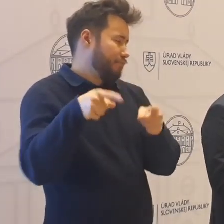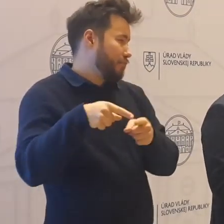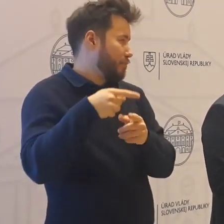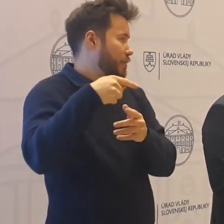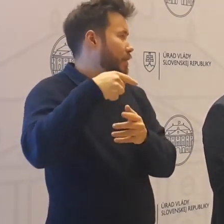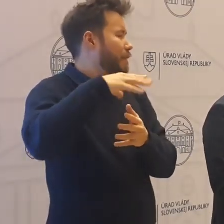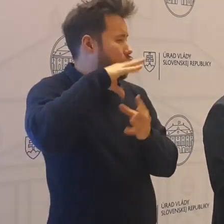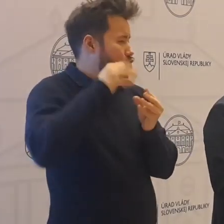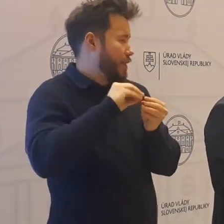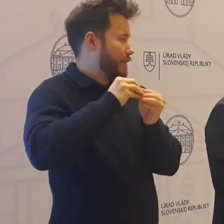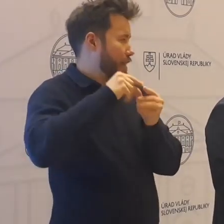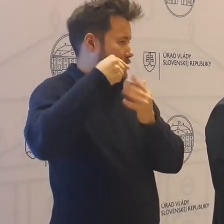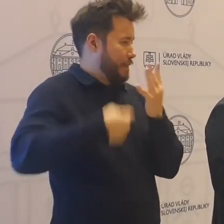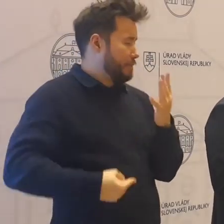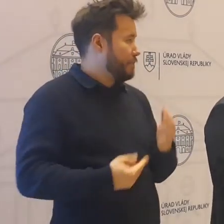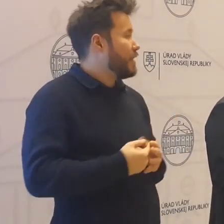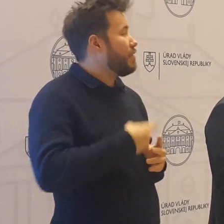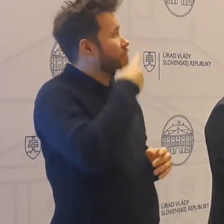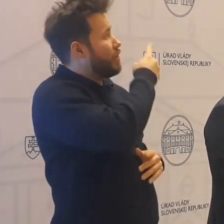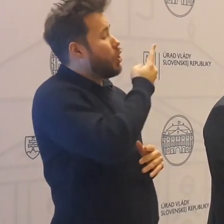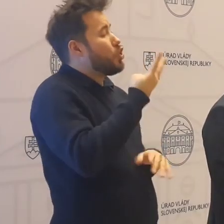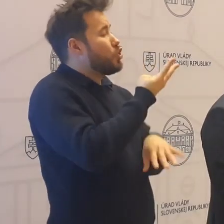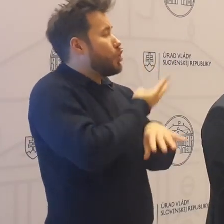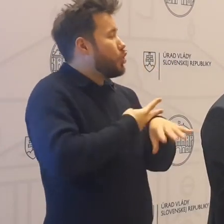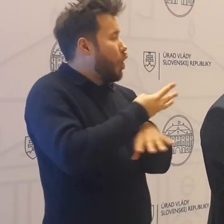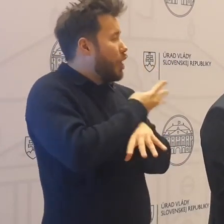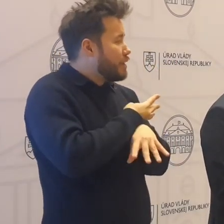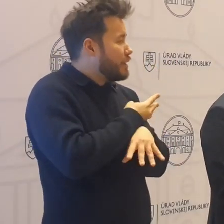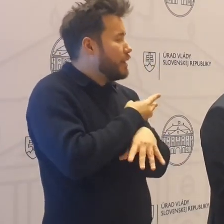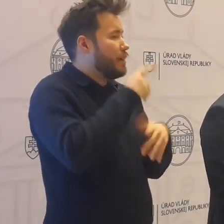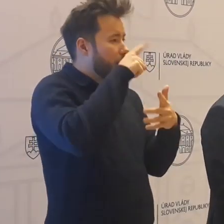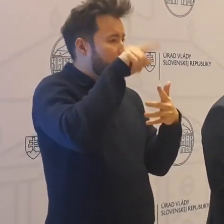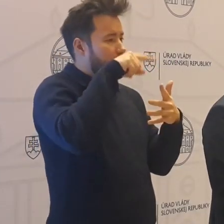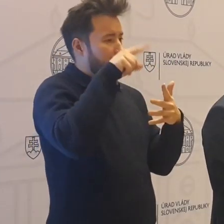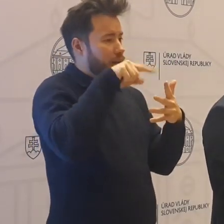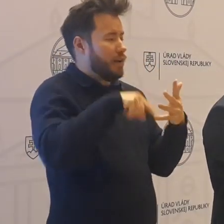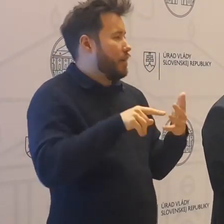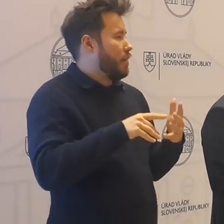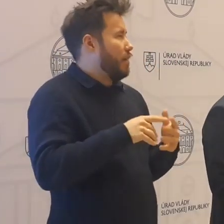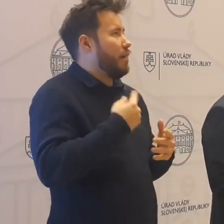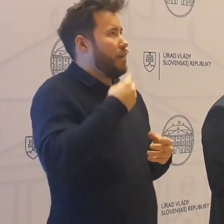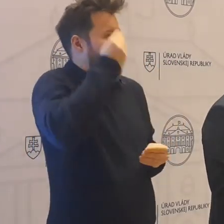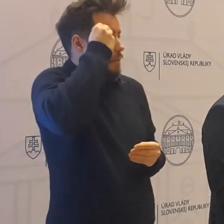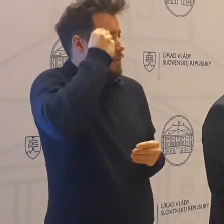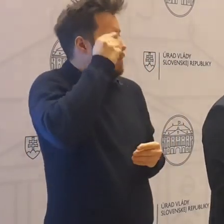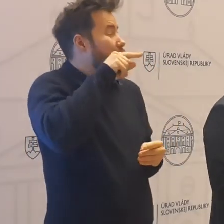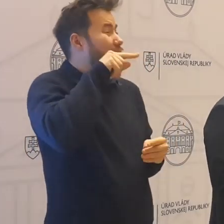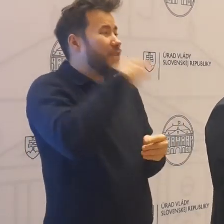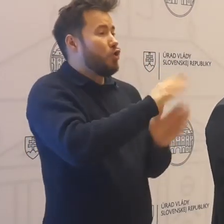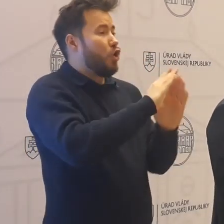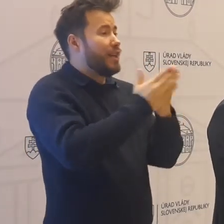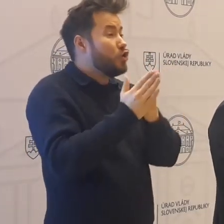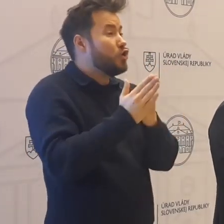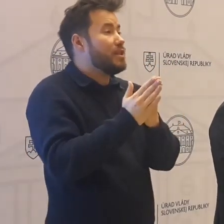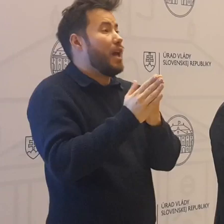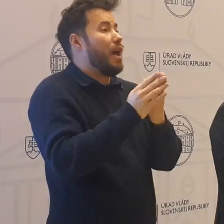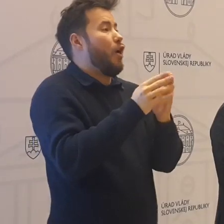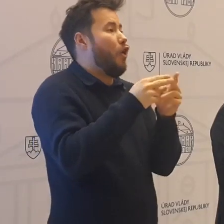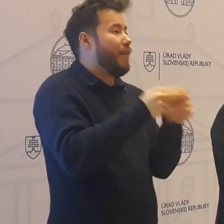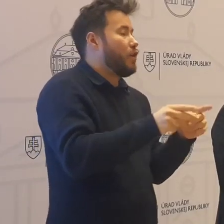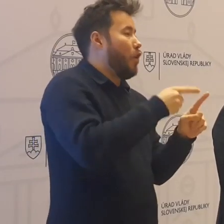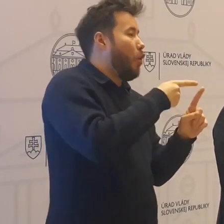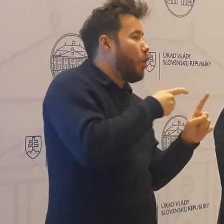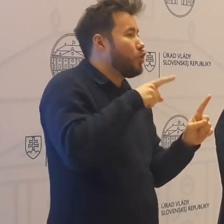preberali jednotlivé opatrenia, tak nedokážem vám teraz presne povedať, že táto knižnica v tomto nastavení bude takto otvorená.